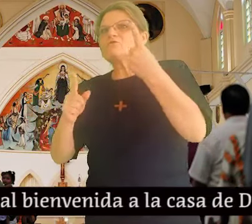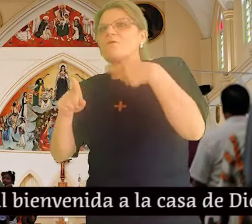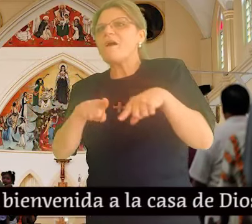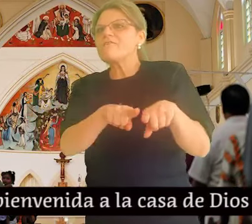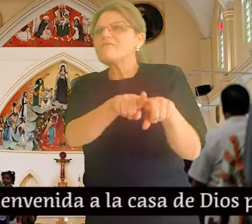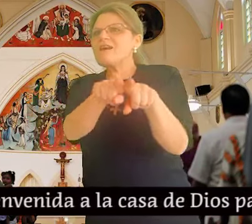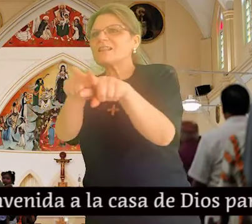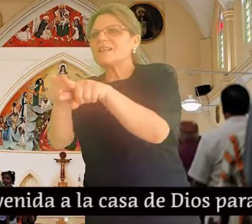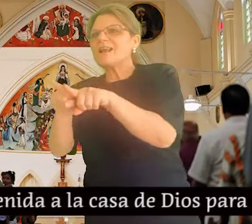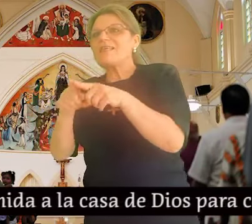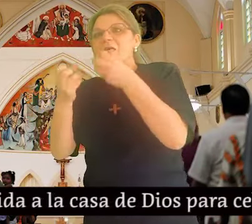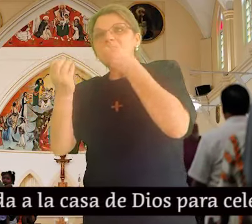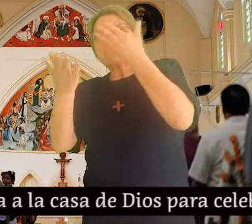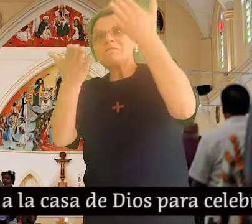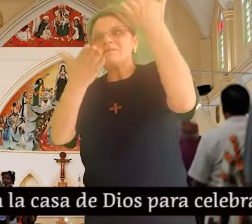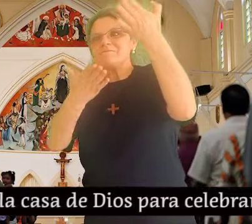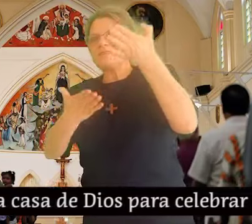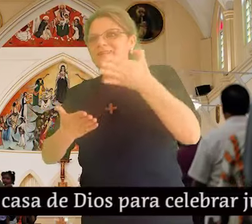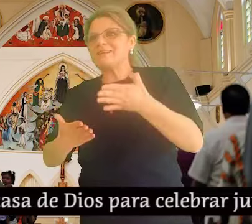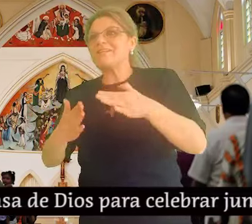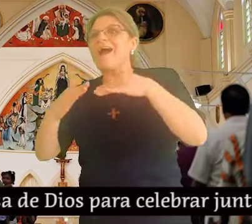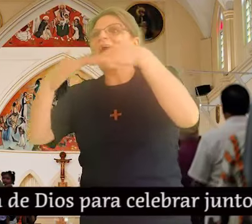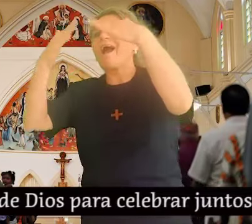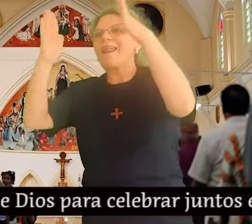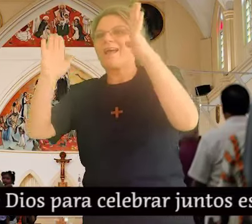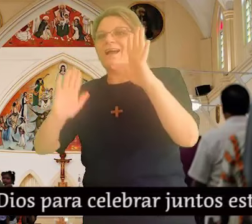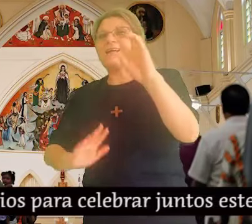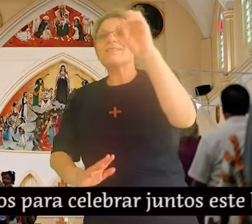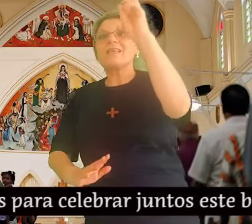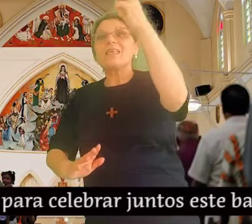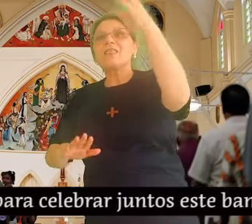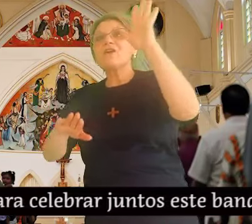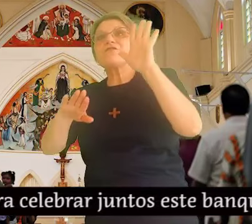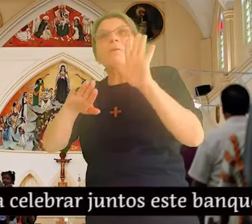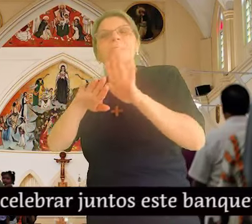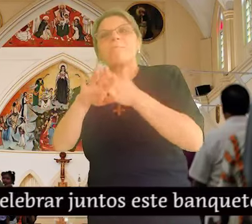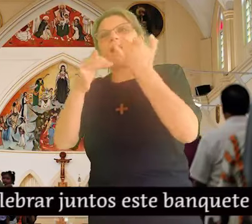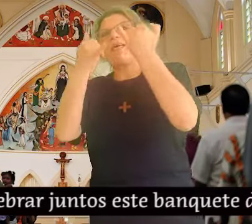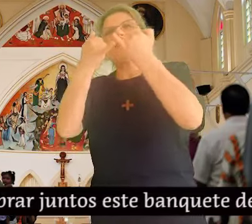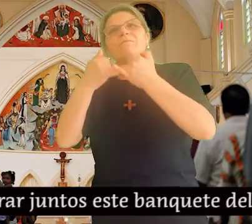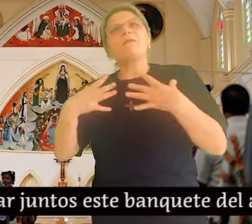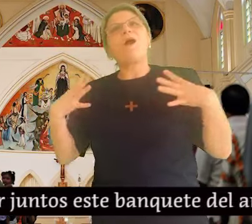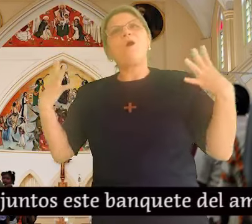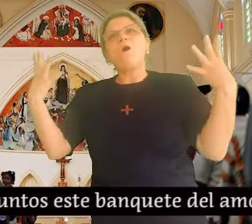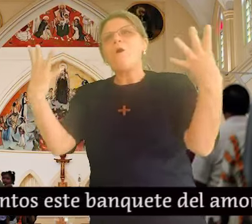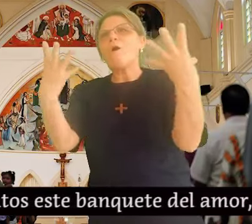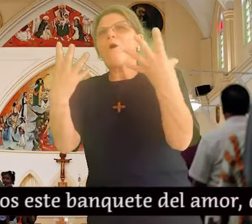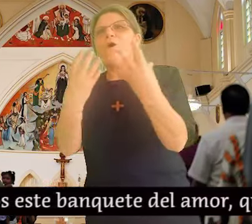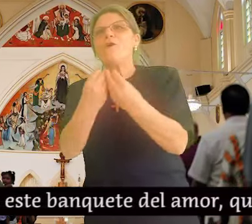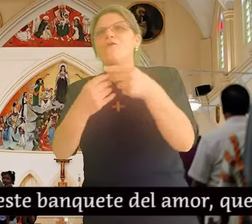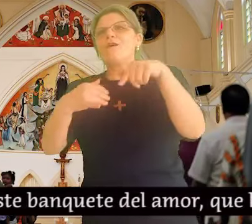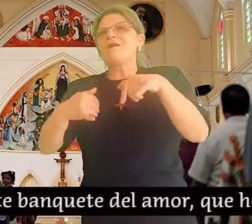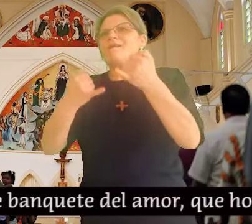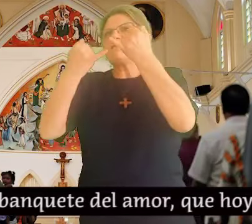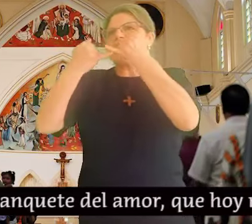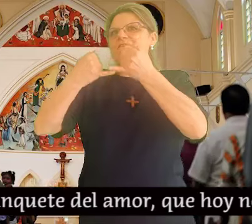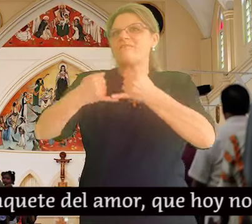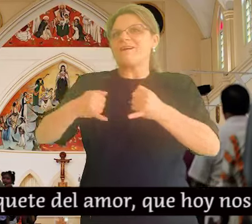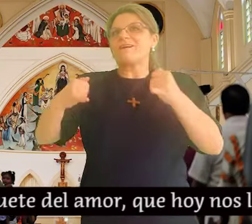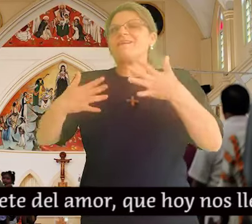En el 24 domingo del tiempo ordinario les damos una fraternal bienvenida a la Casa de Dios